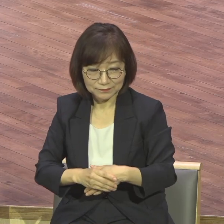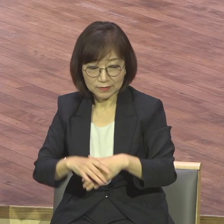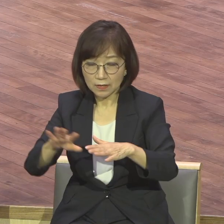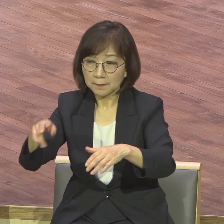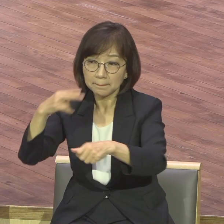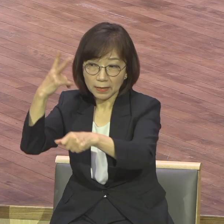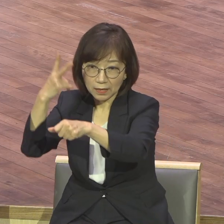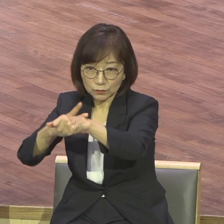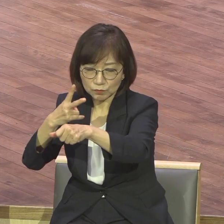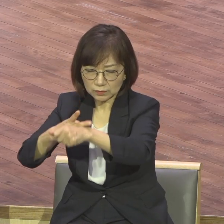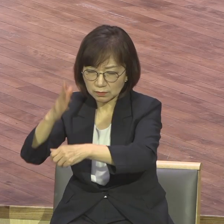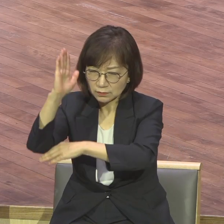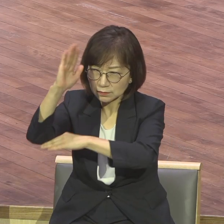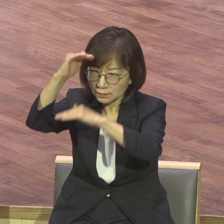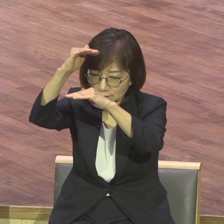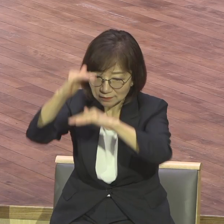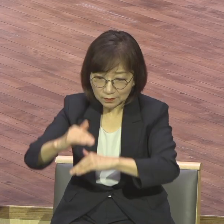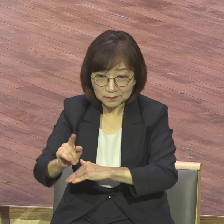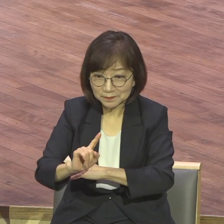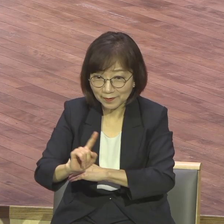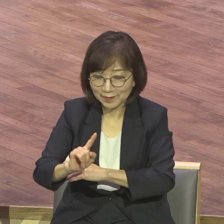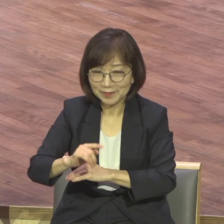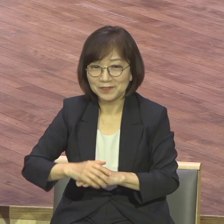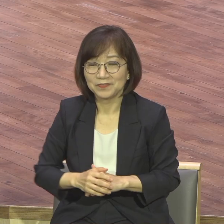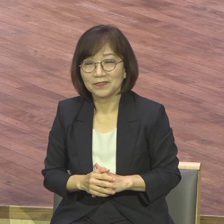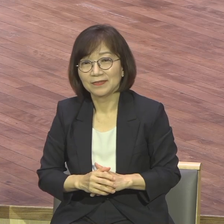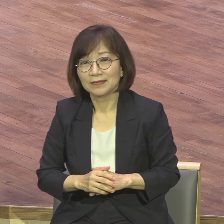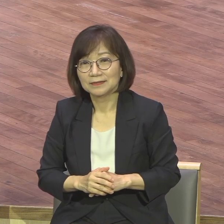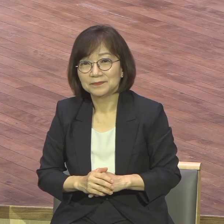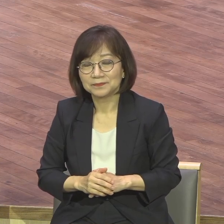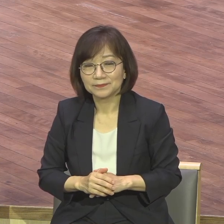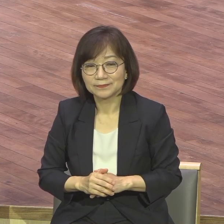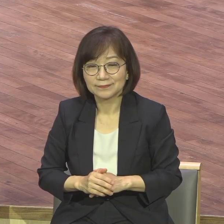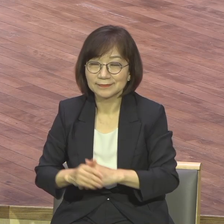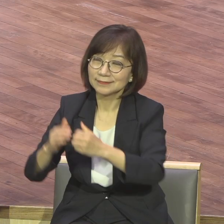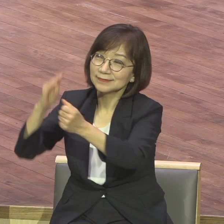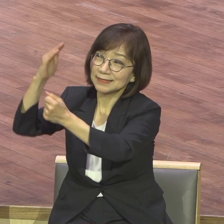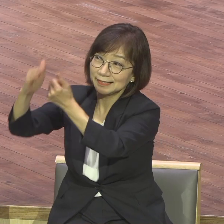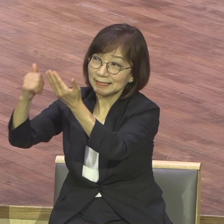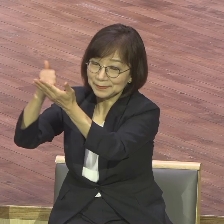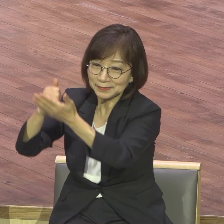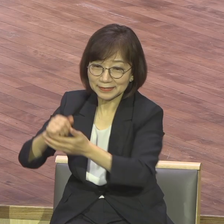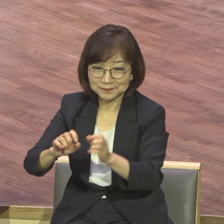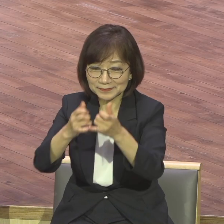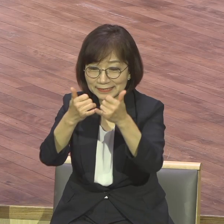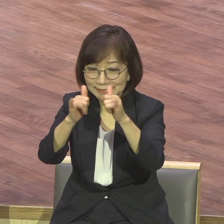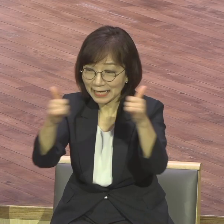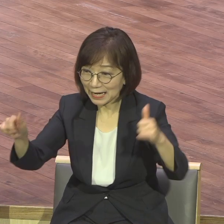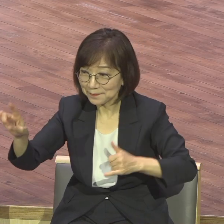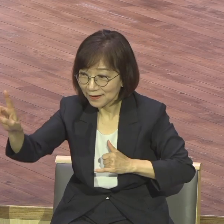핵심이 뭐냐 하나님께서 각 사람에게 주신 믿음의 불량대로